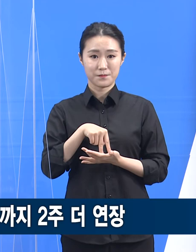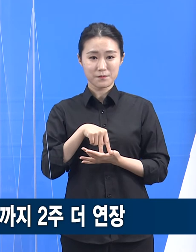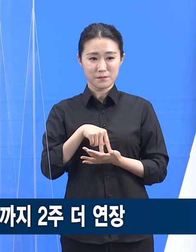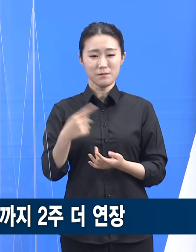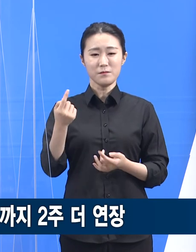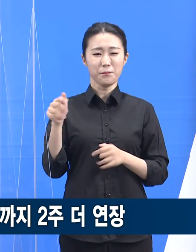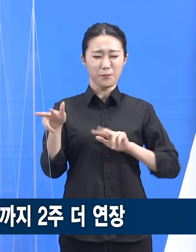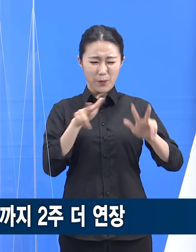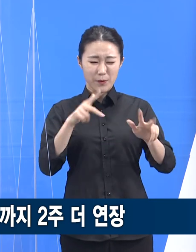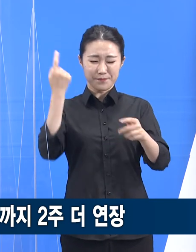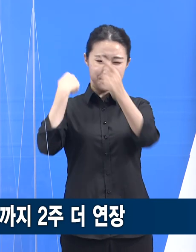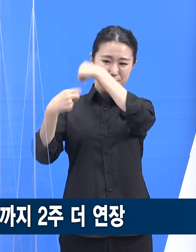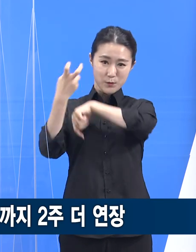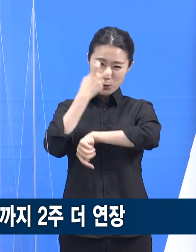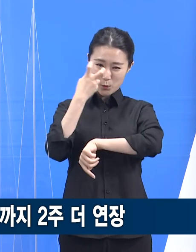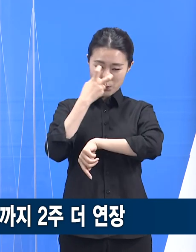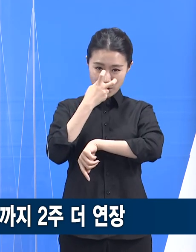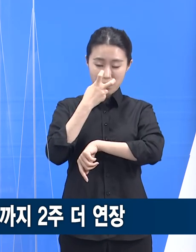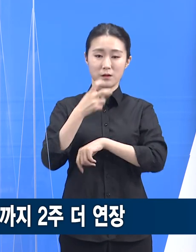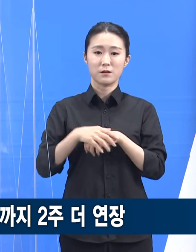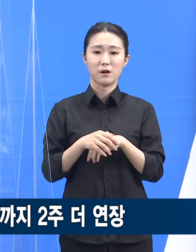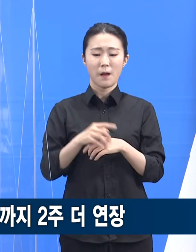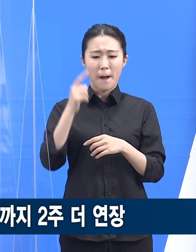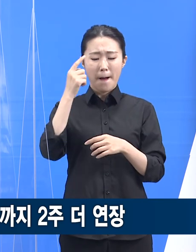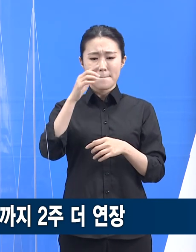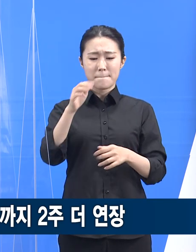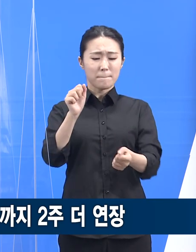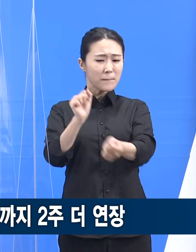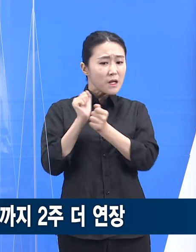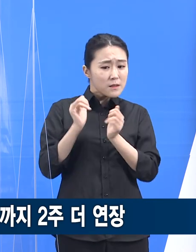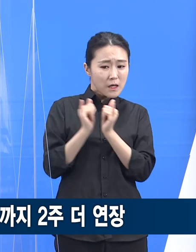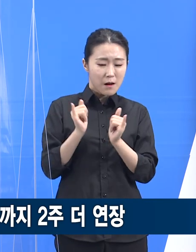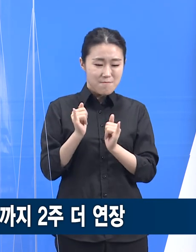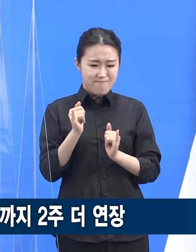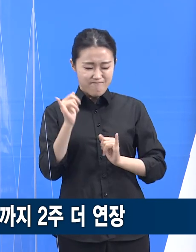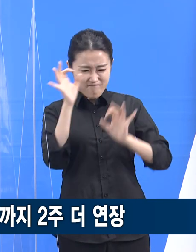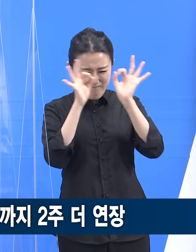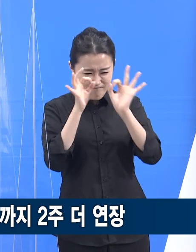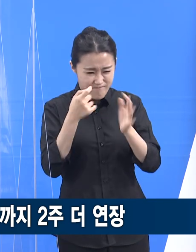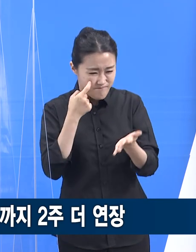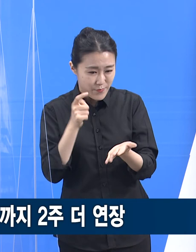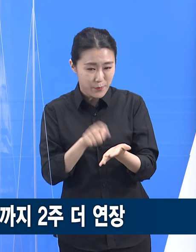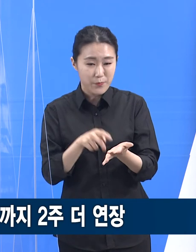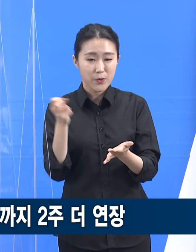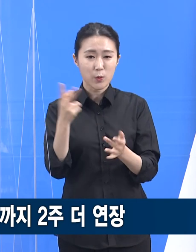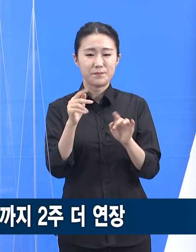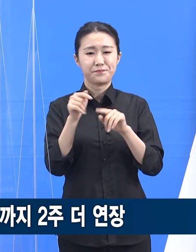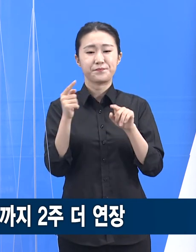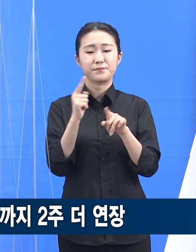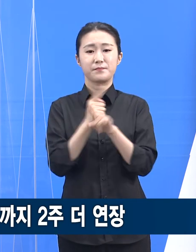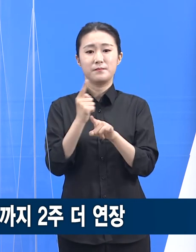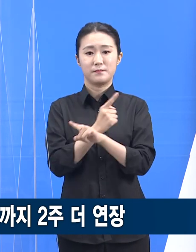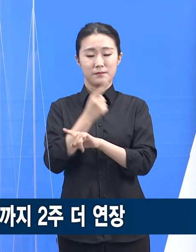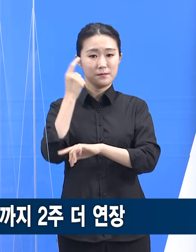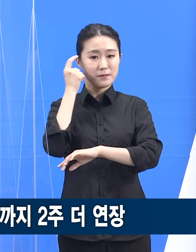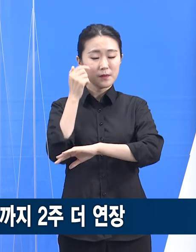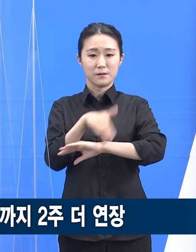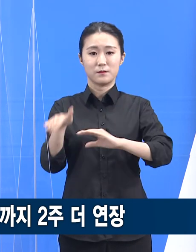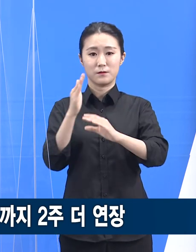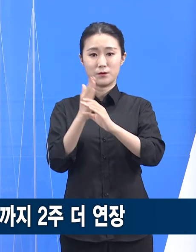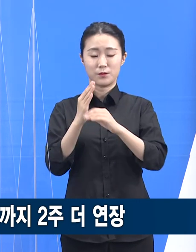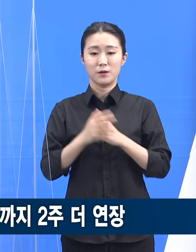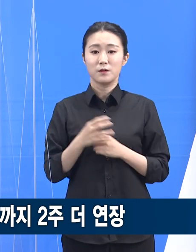역학조사를 통해 감염자를 조기에 발견하고 추가 전파를 차단하겠습니다. 또한 생활치료센터 및 치료병장 확보를 통해